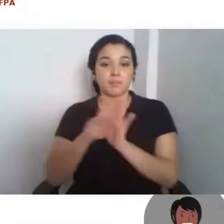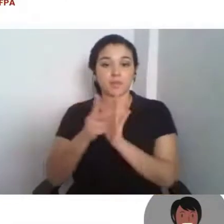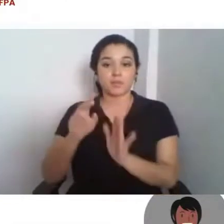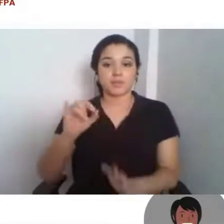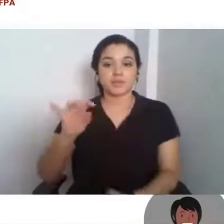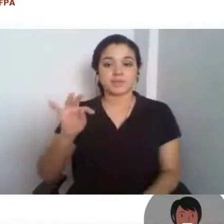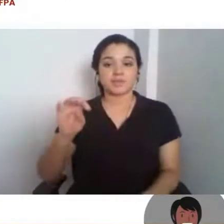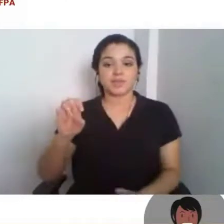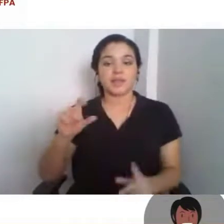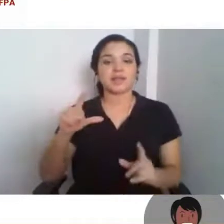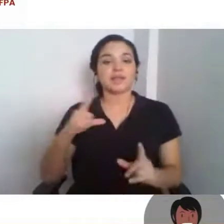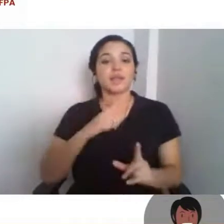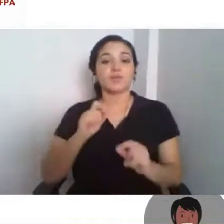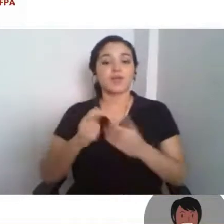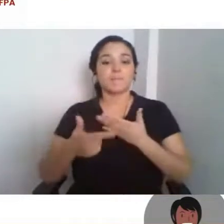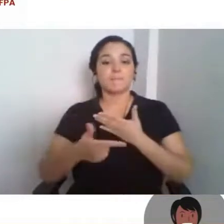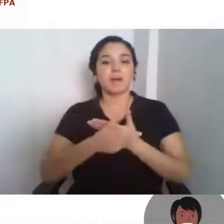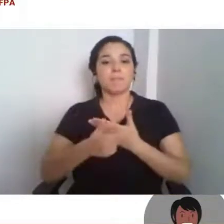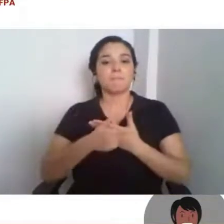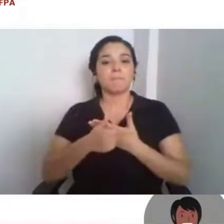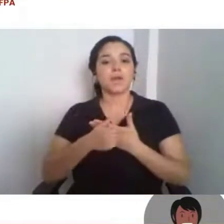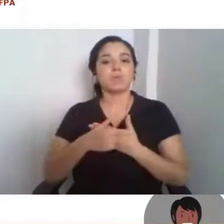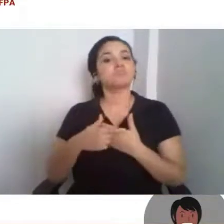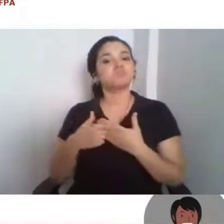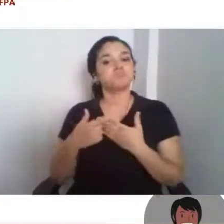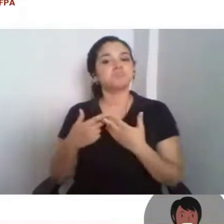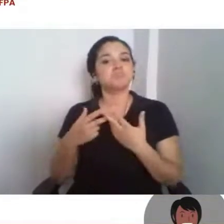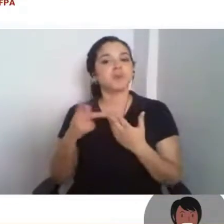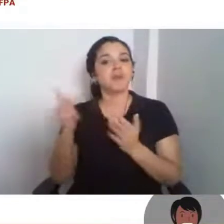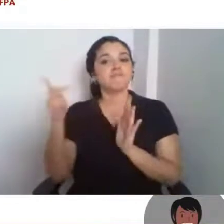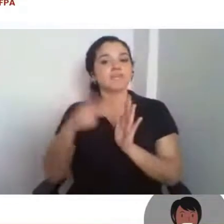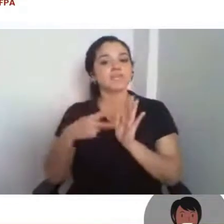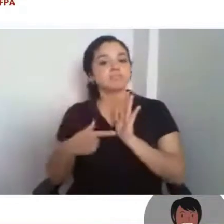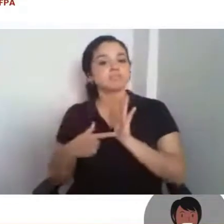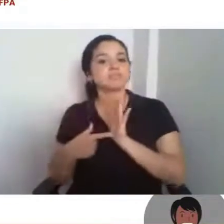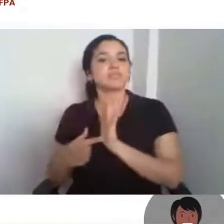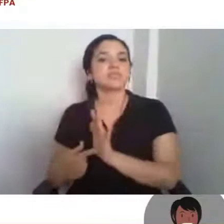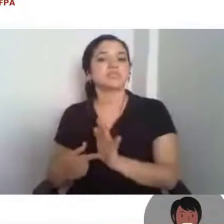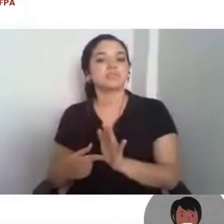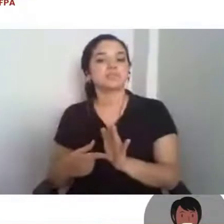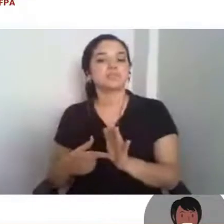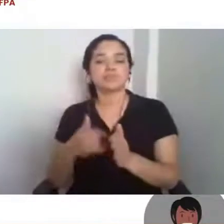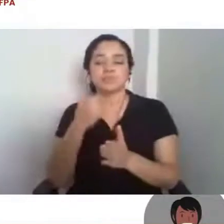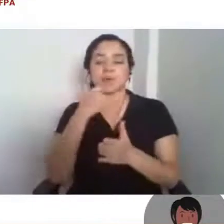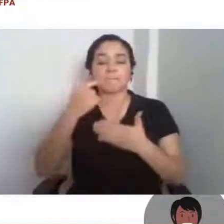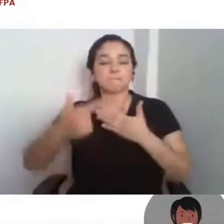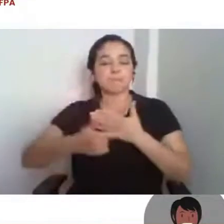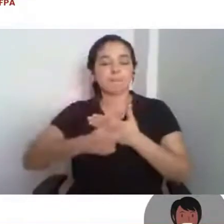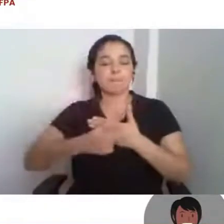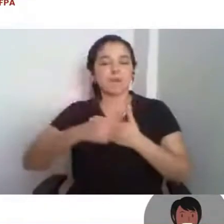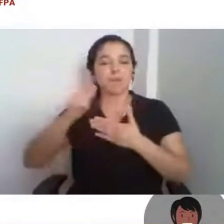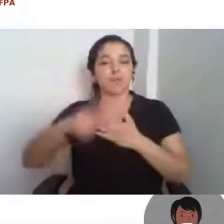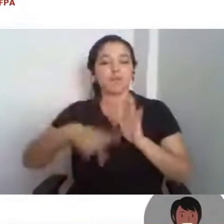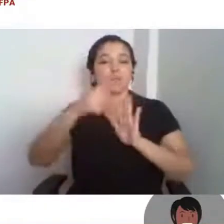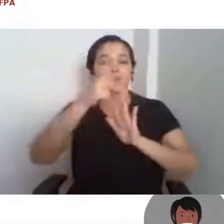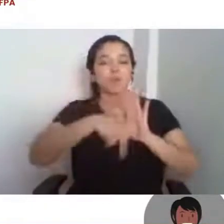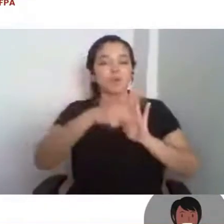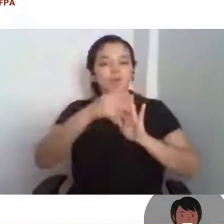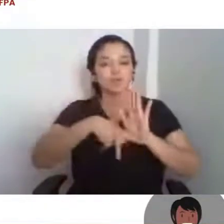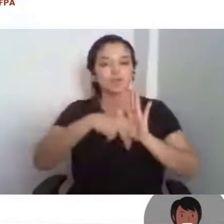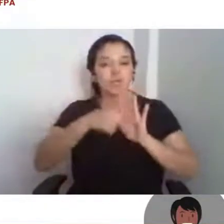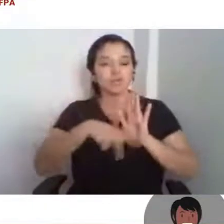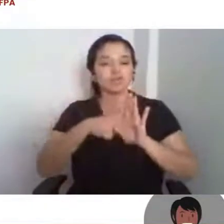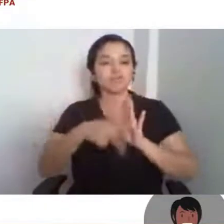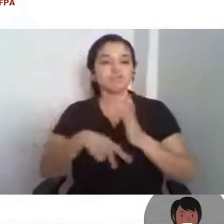o papel de ser um projeto piloto que serviu de modelo para outras unidades acadêmicas,